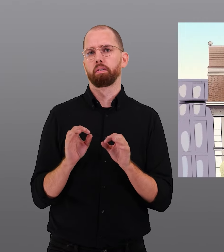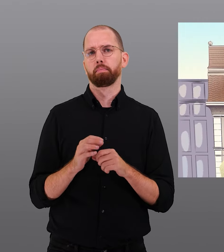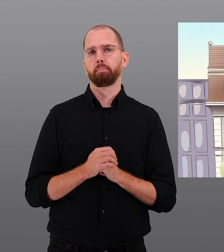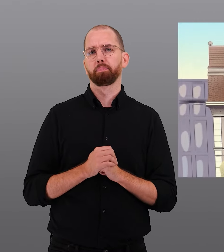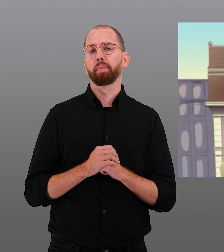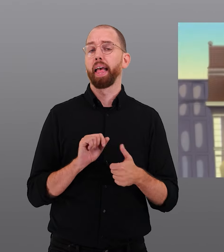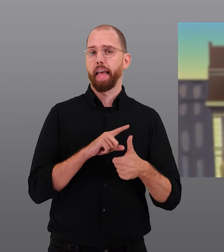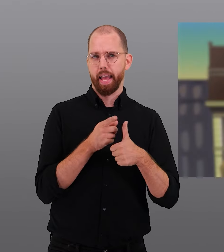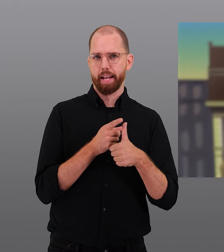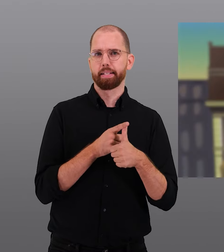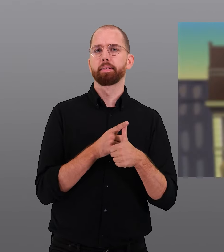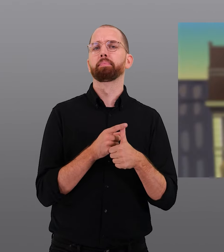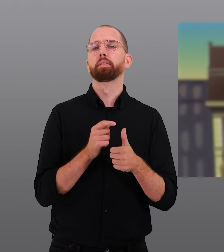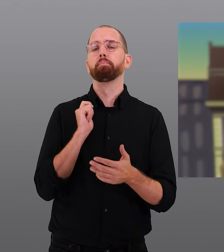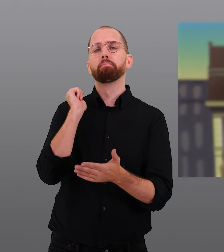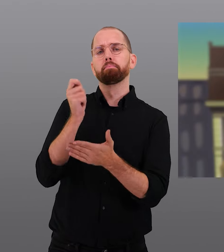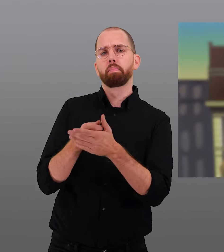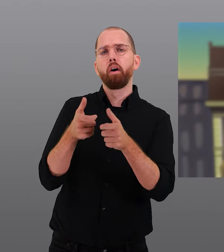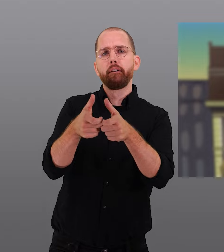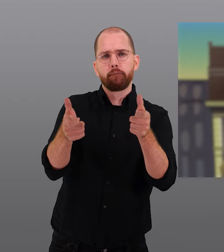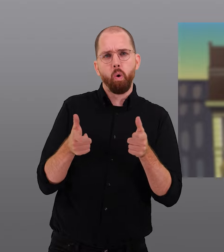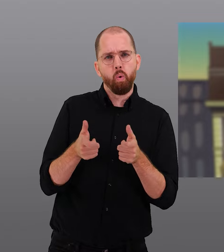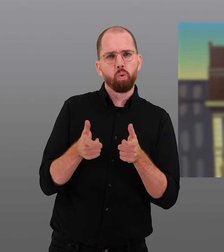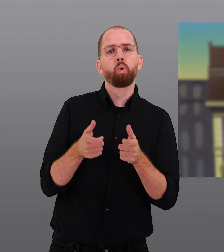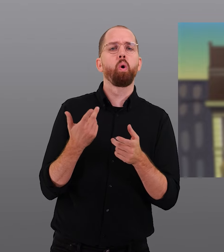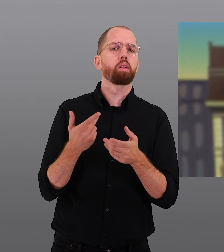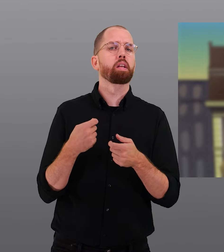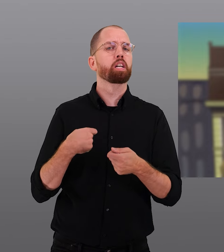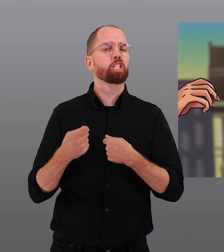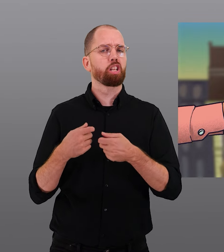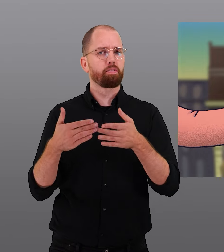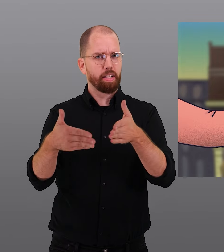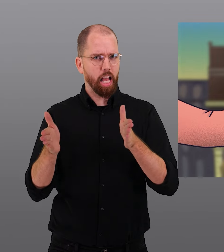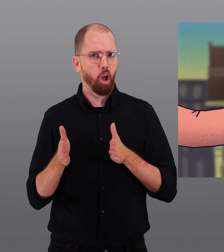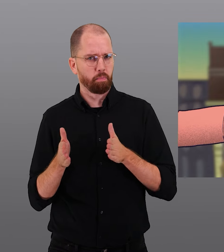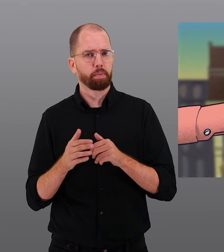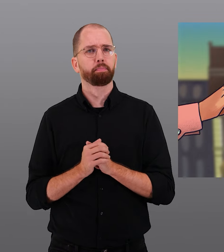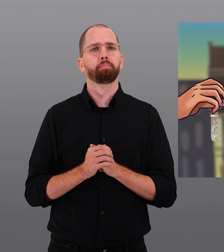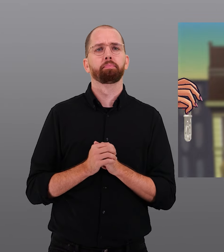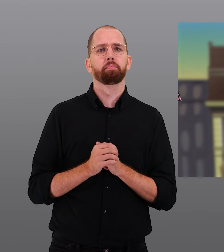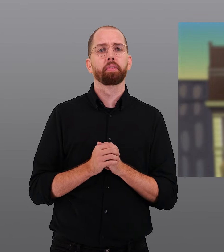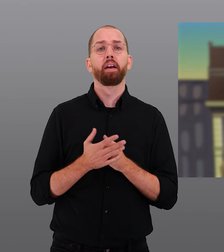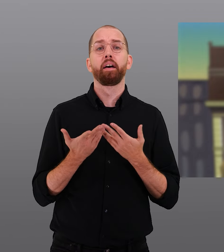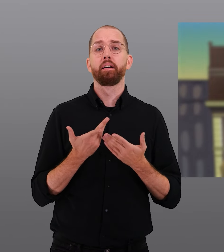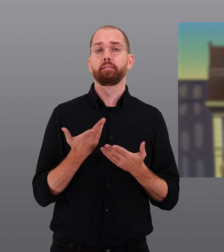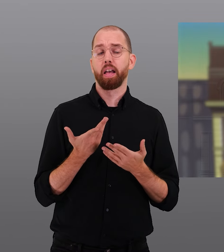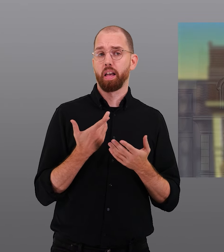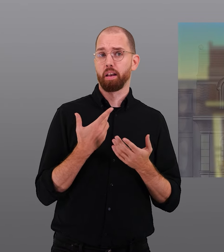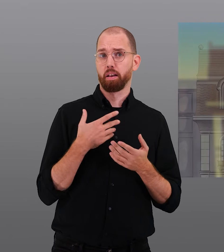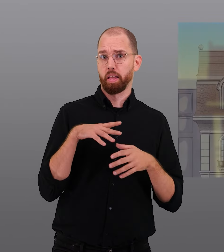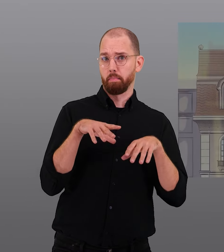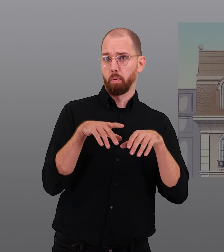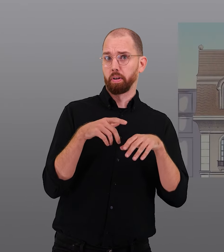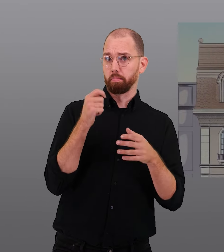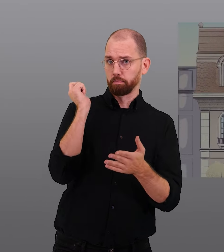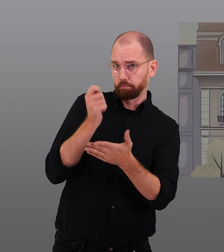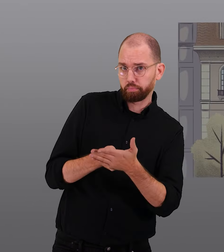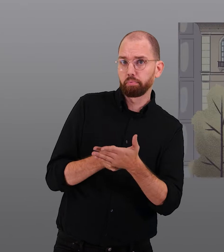eine Rolle. Erstens, beim Kauf einer vermieteten Wohnung oder eines Geschäftsraums. Wer eine Immobilie